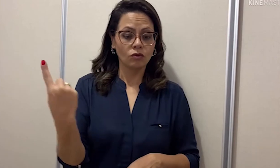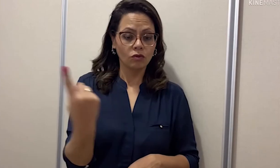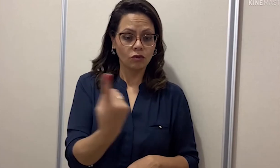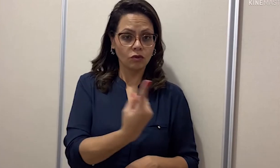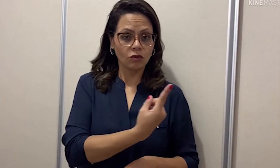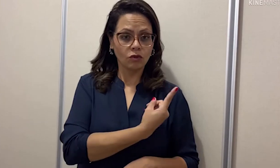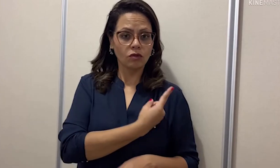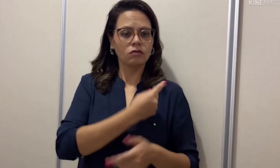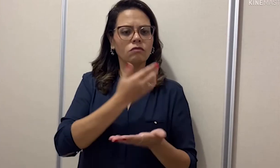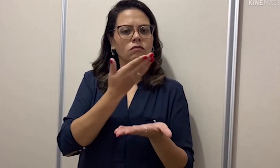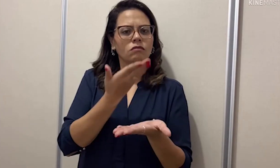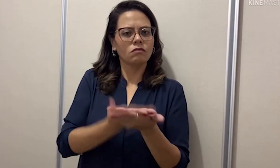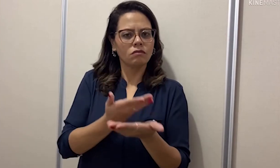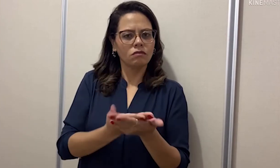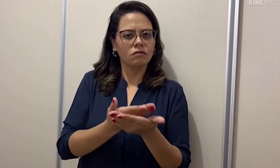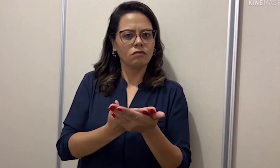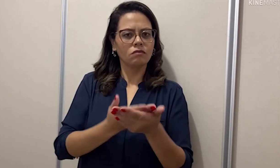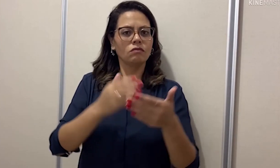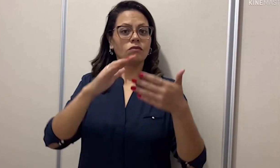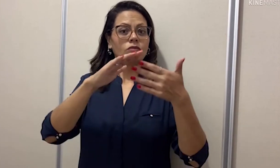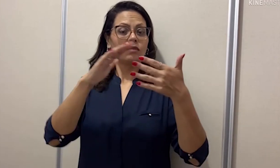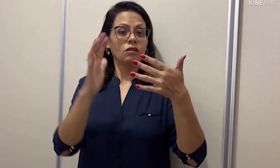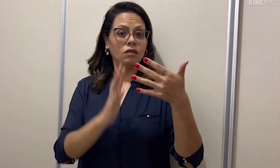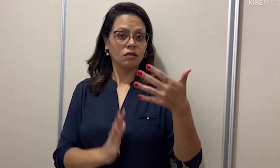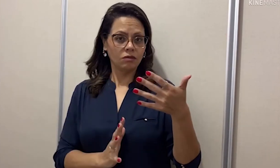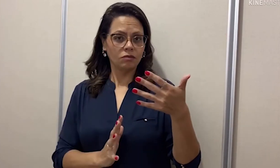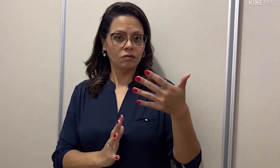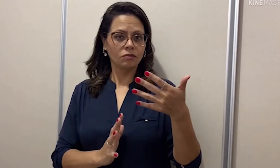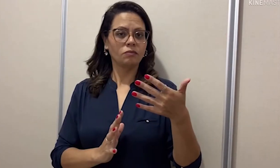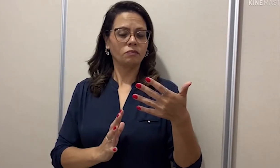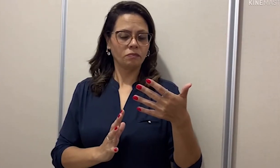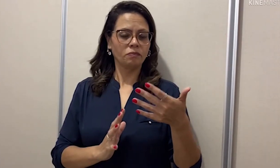Por isso, nós estudamos libras.